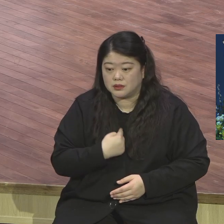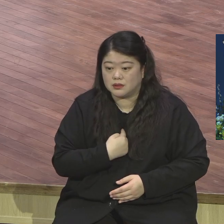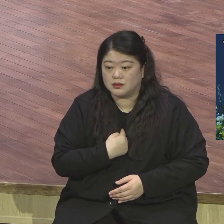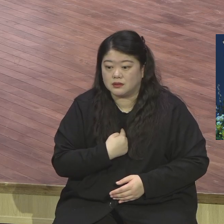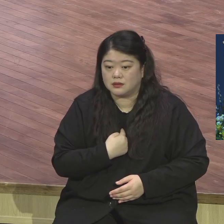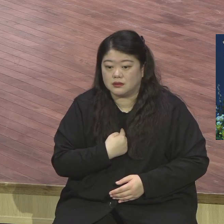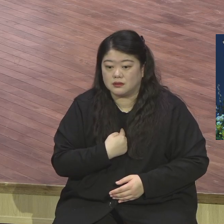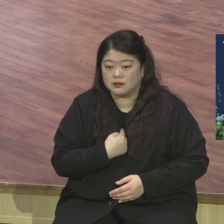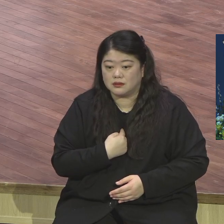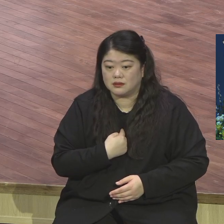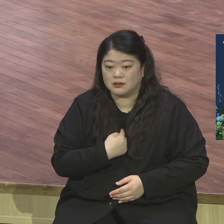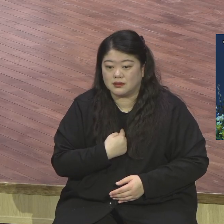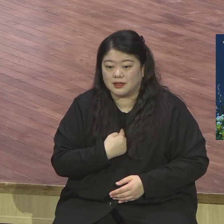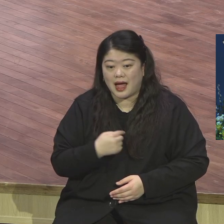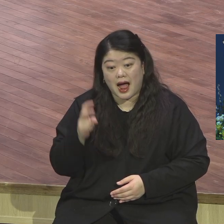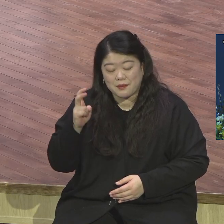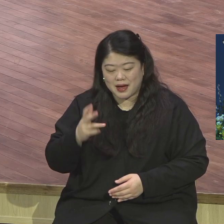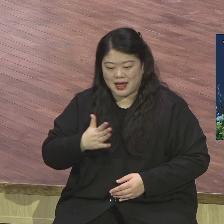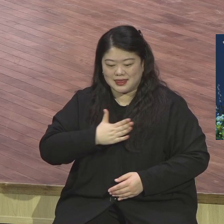지구촌에 내일로 된 거 아무것도 없습니다